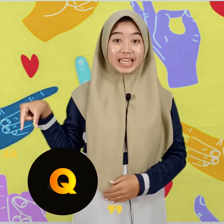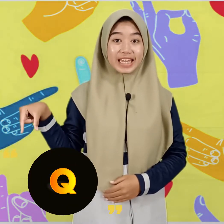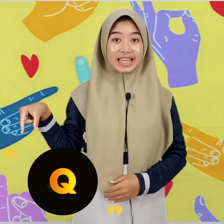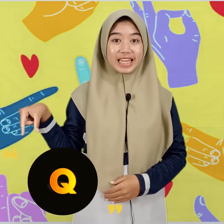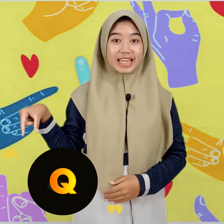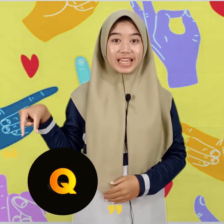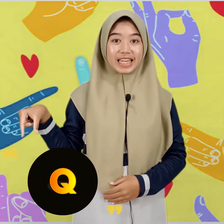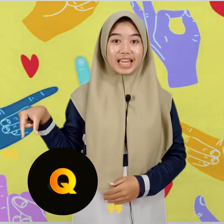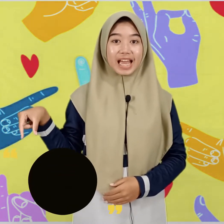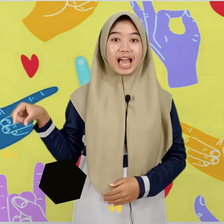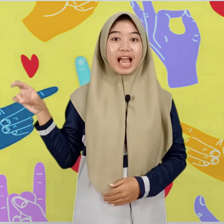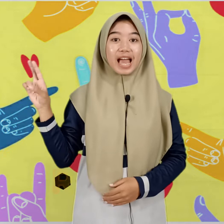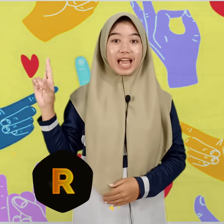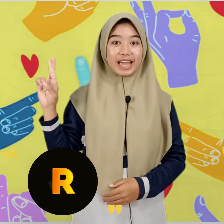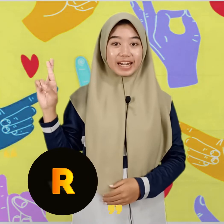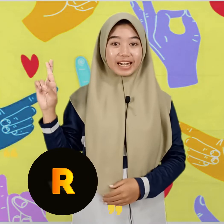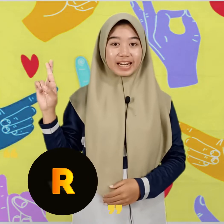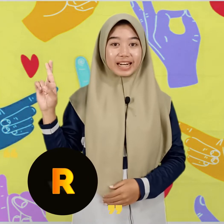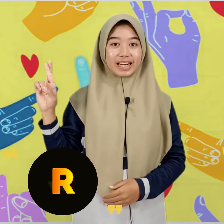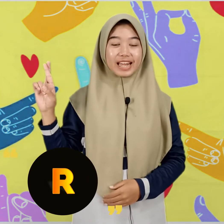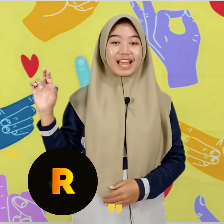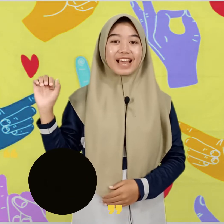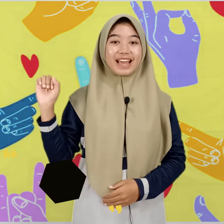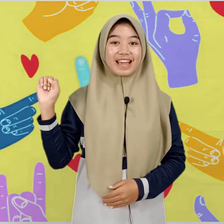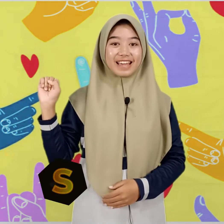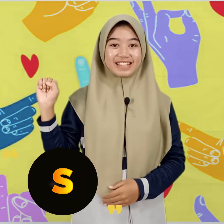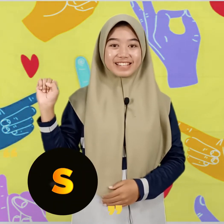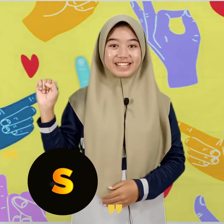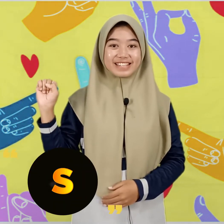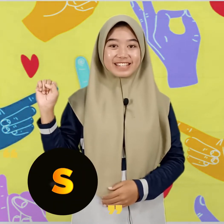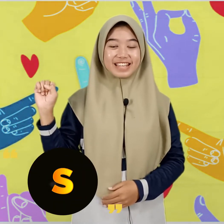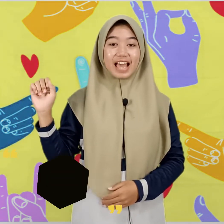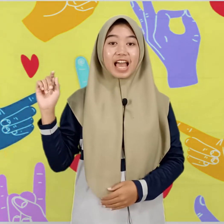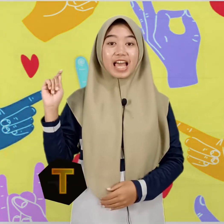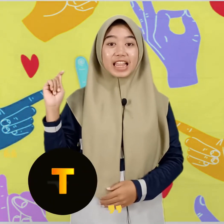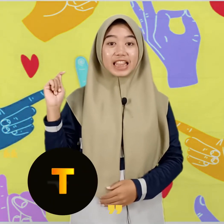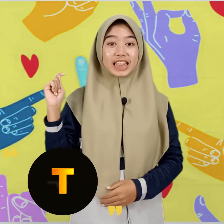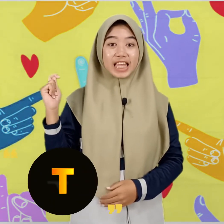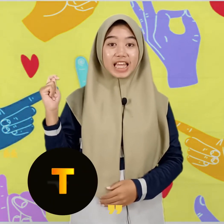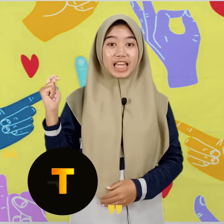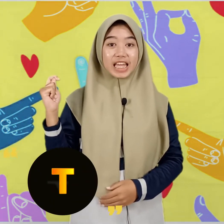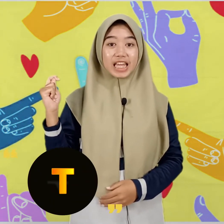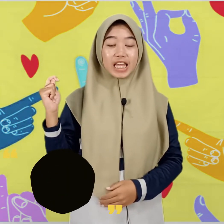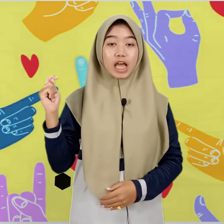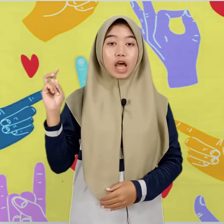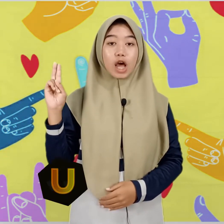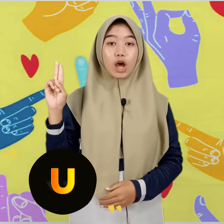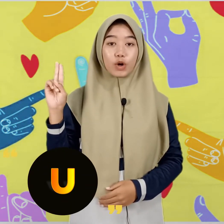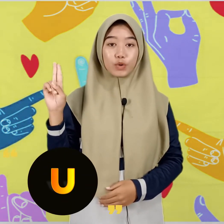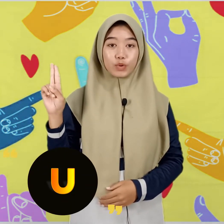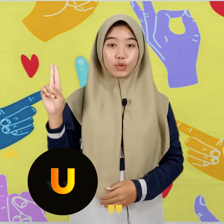G, N, S, T, U,